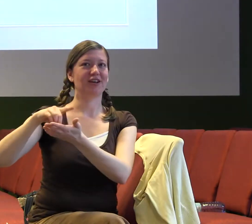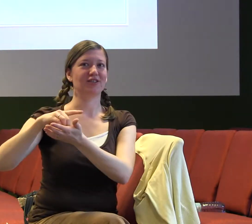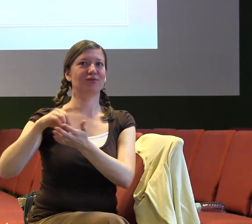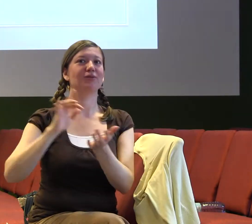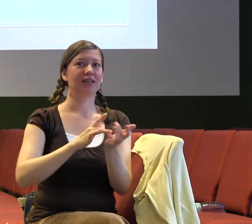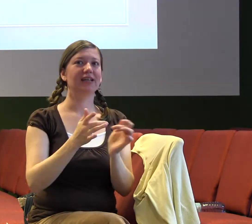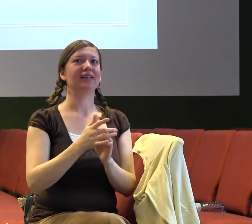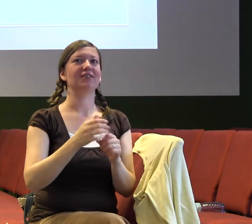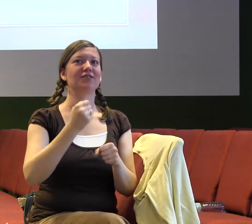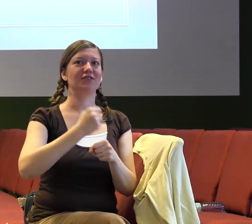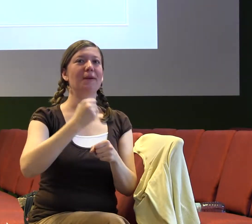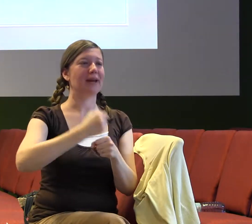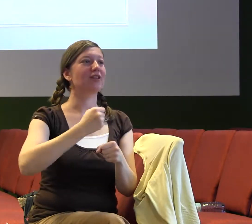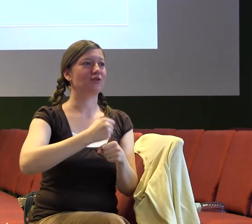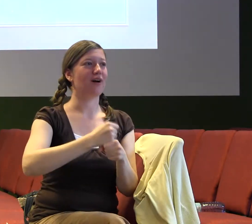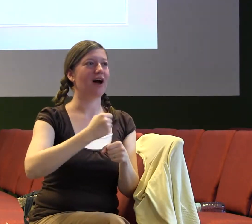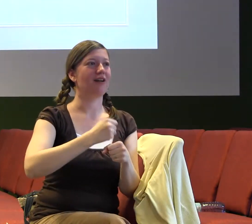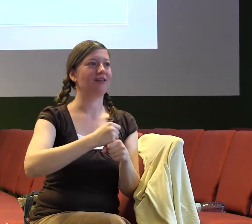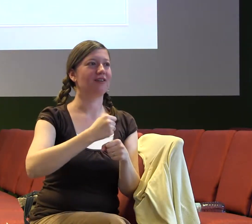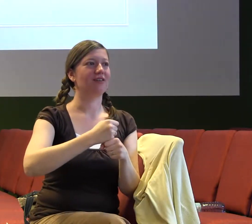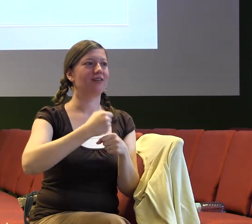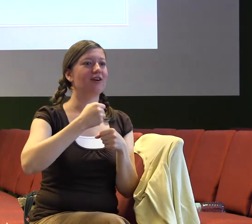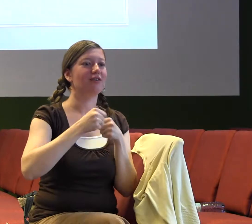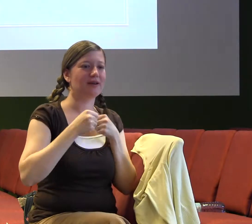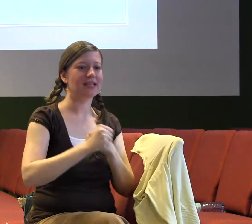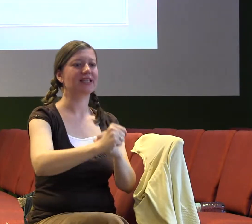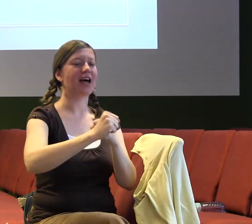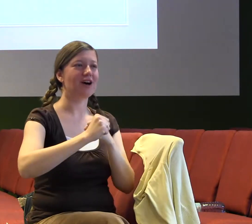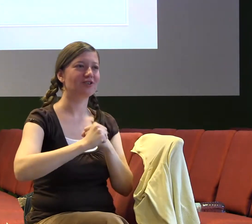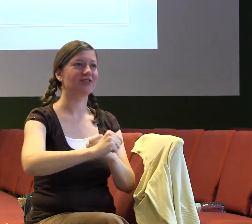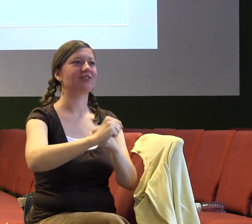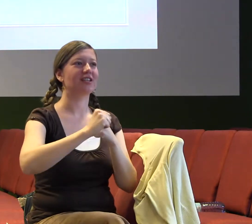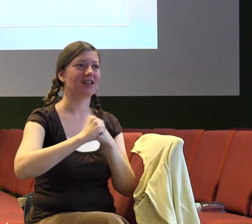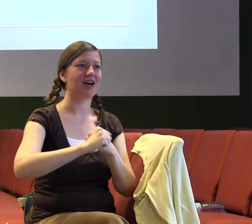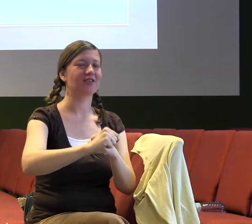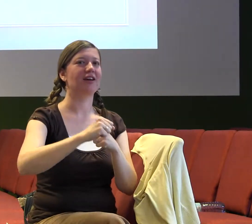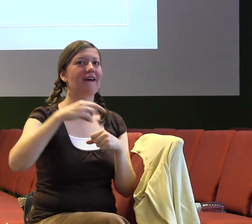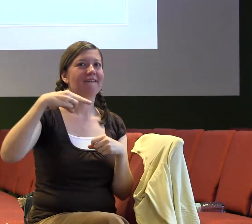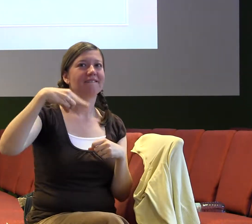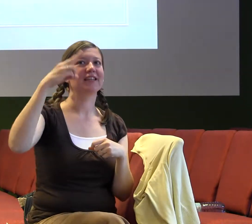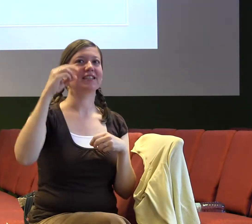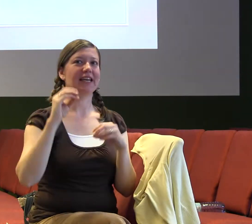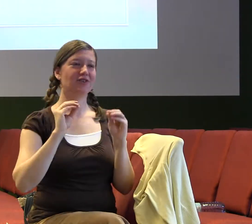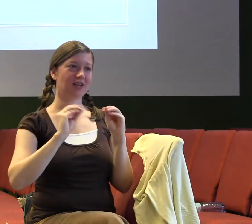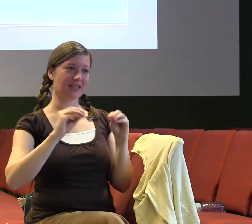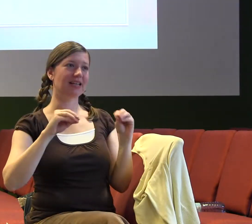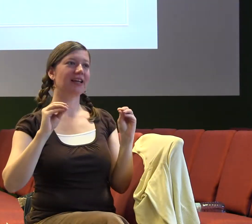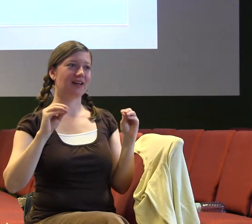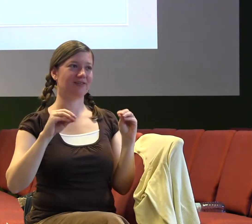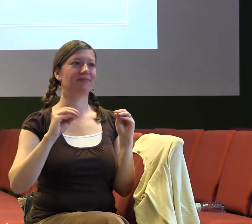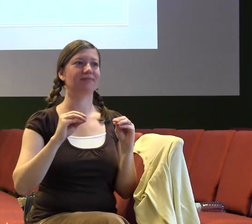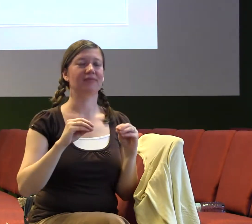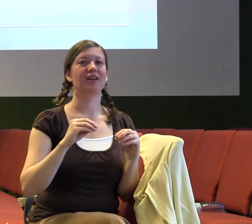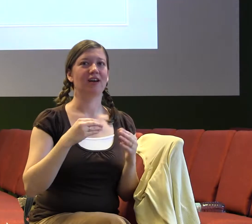Dneska fungujeme v takovém sociálním systému, který je tak úžasný a tak skvěle postavený, že skoro se nabízí otázka, jestli